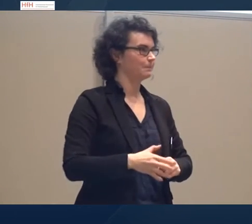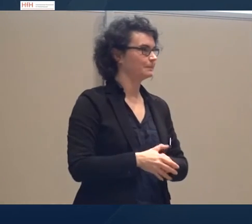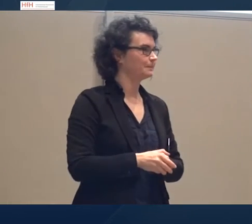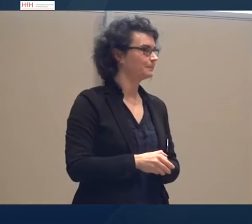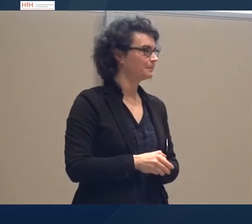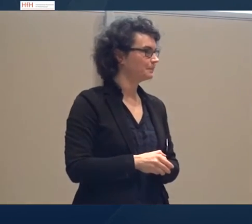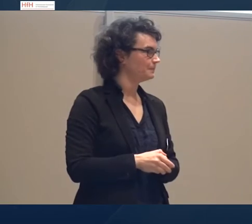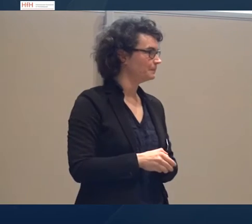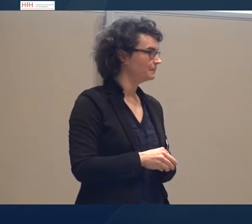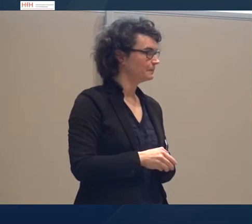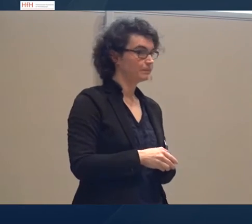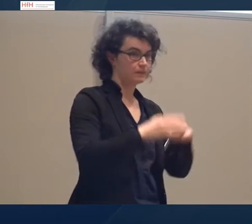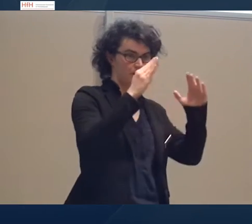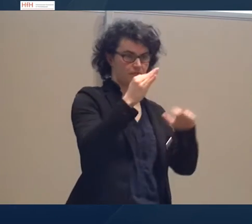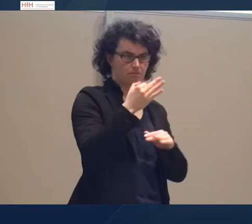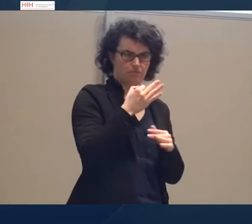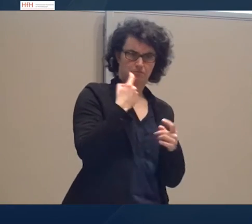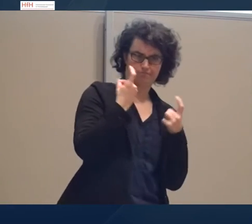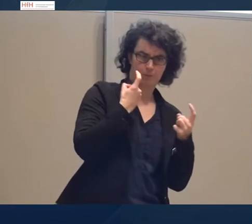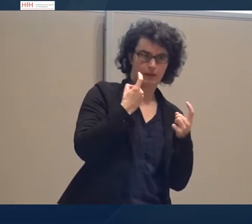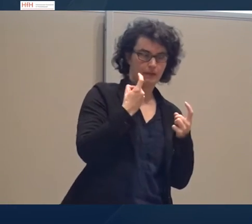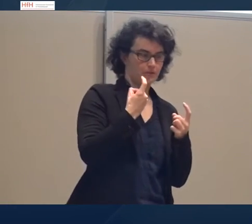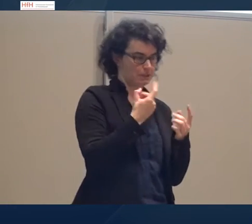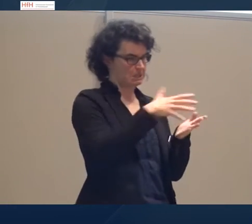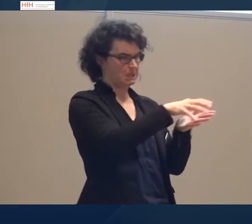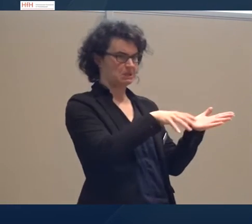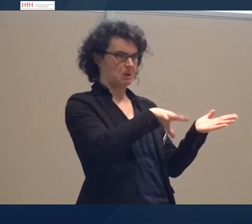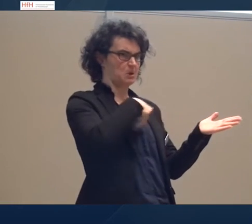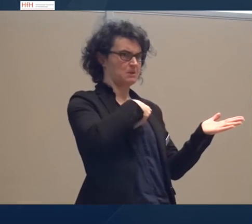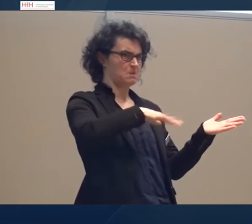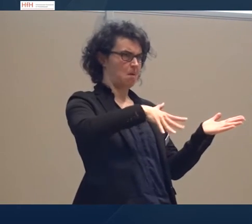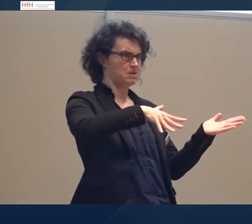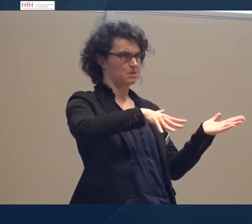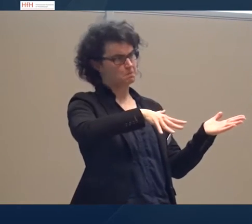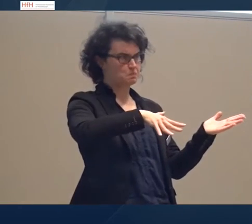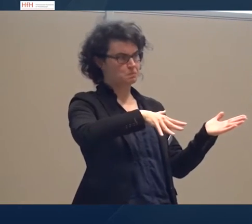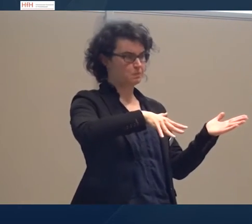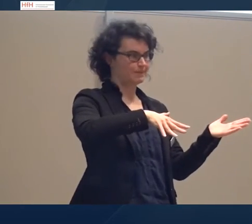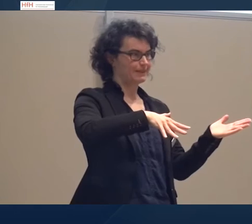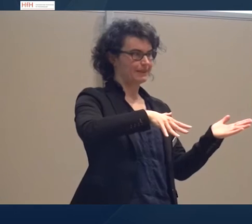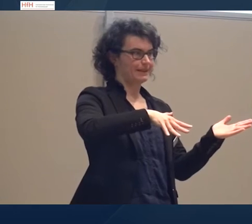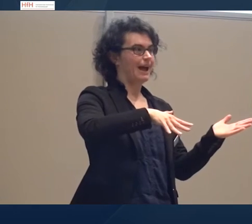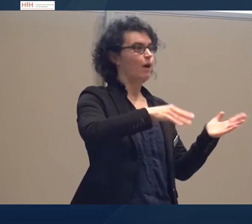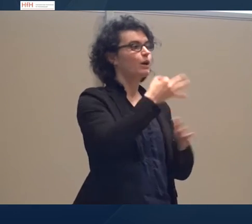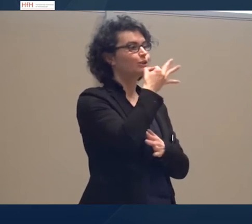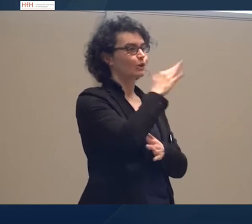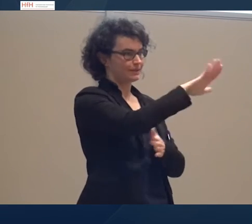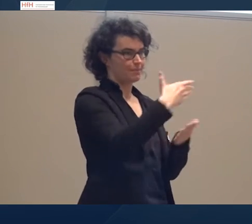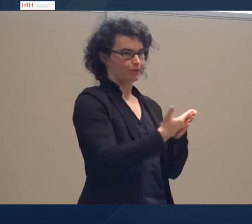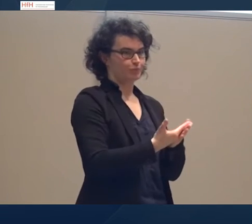Dann ist natürlich die Frage, ist der Text akzeptabel als Text? Und das kann ich auch schön anknüpfen an Jörgs Beispiele, von wie sie nicht